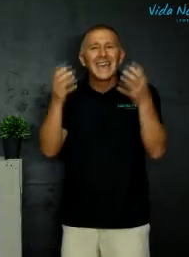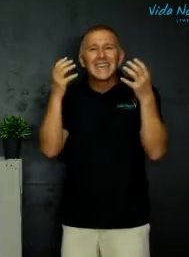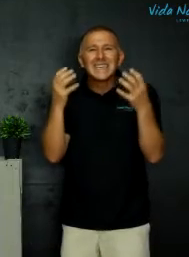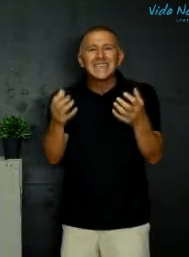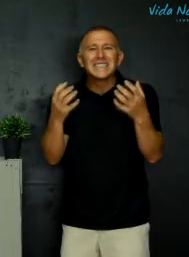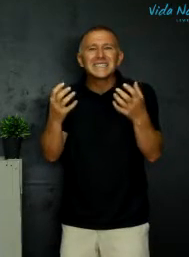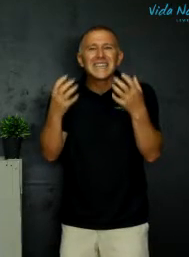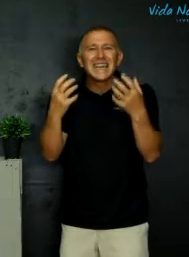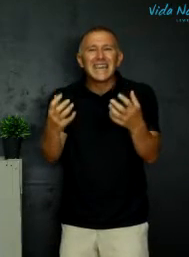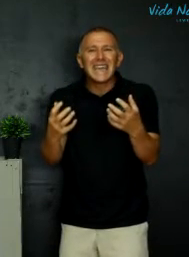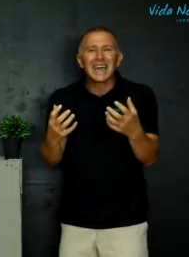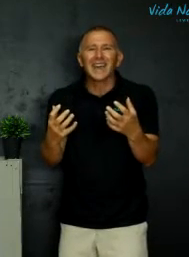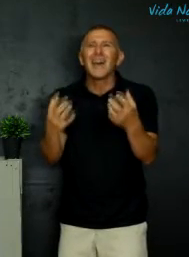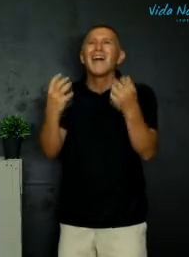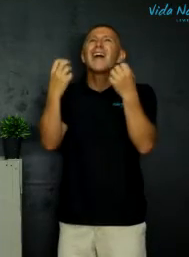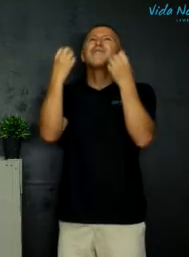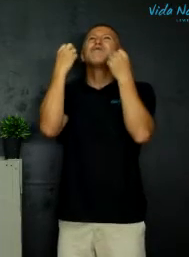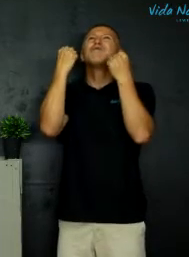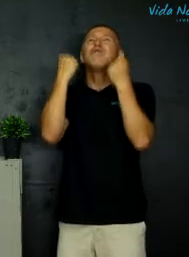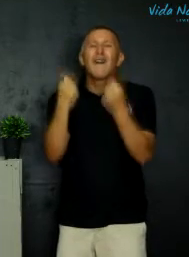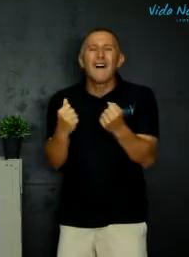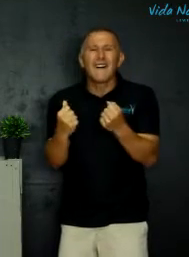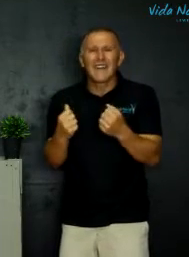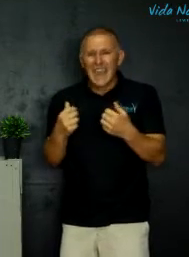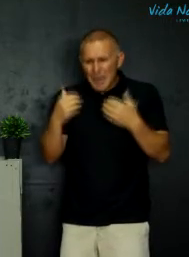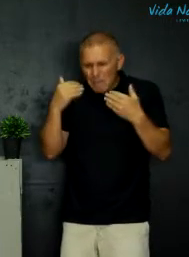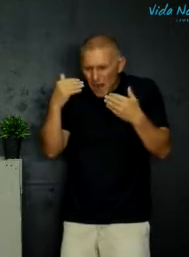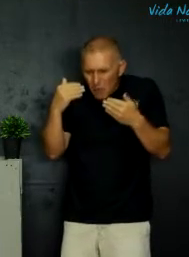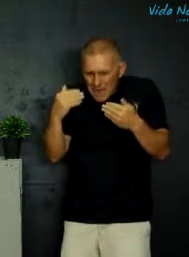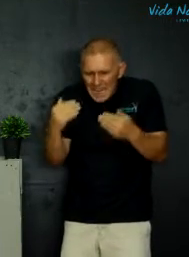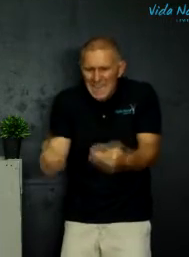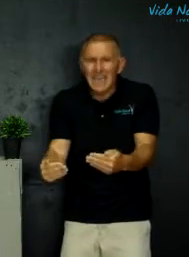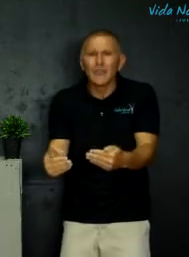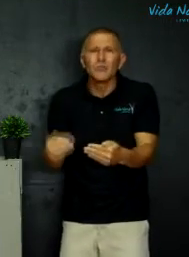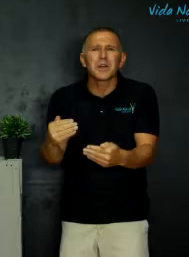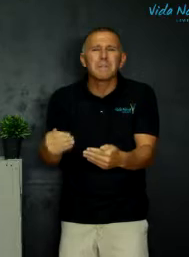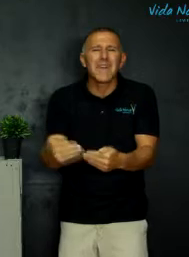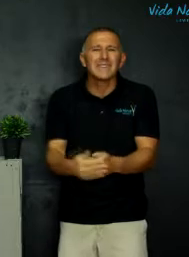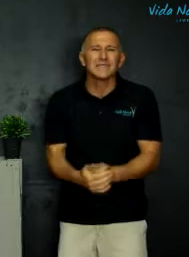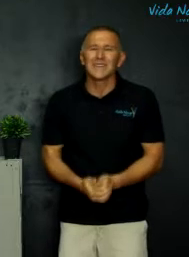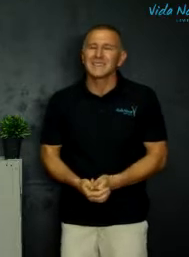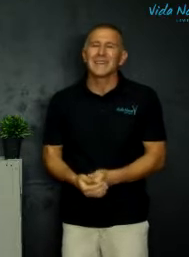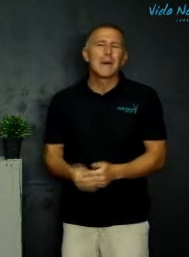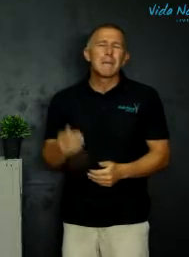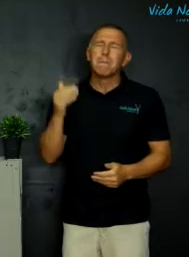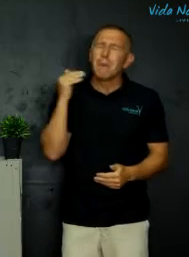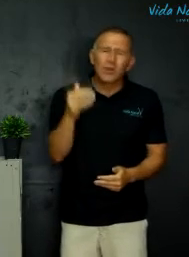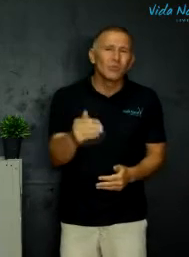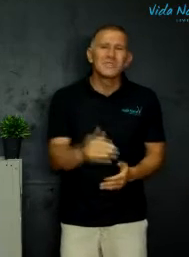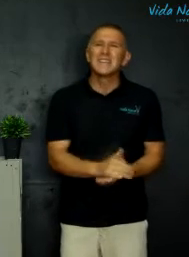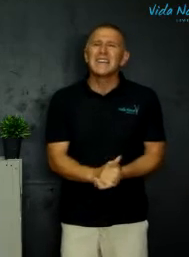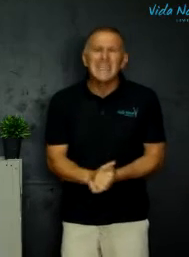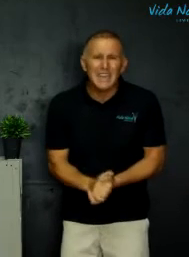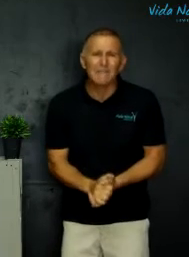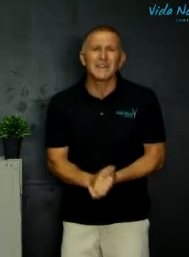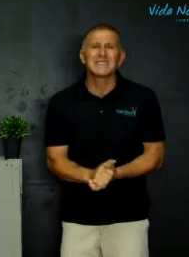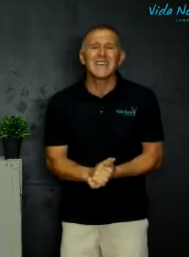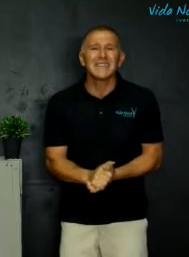jesus leer anvaar by om leer oor mens wees mag ons leef as sy